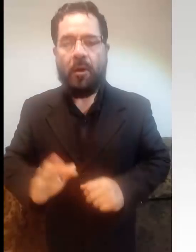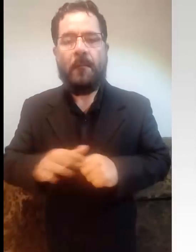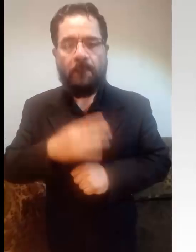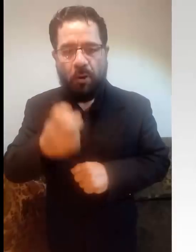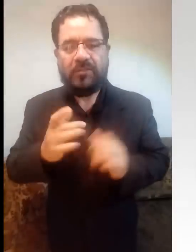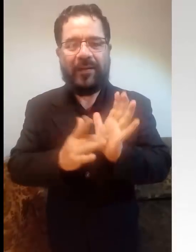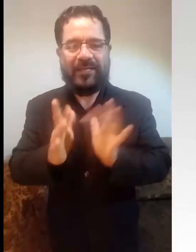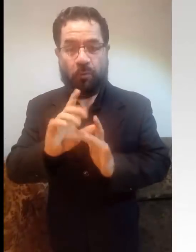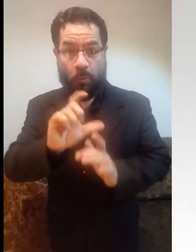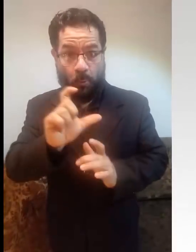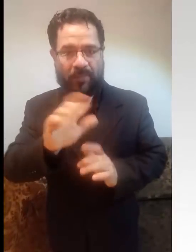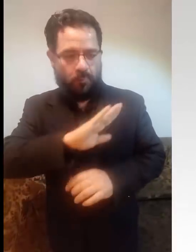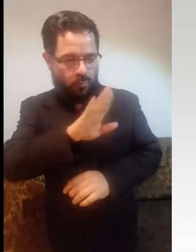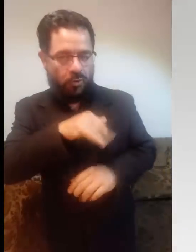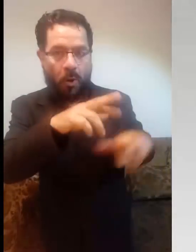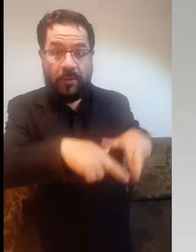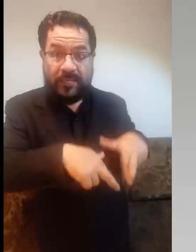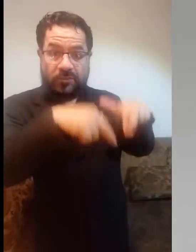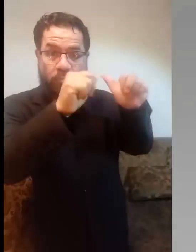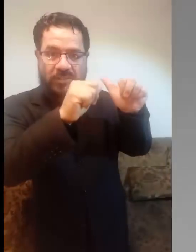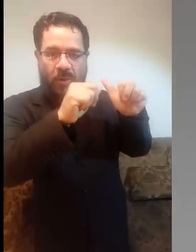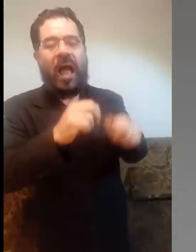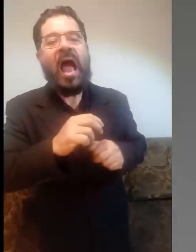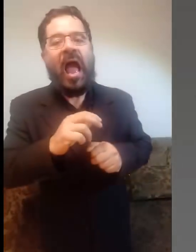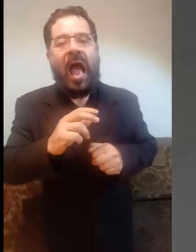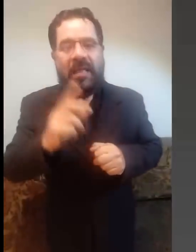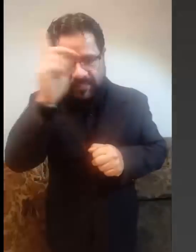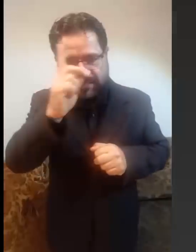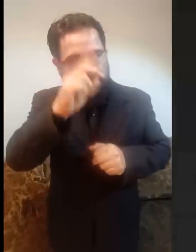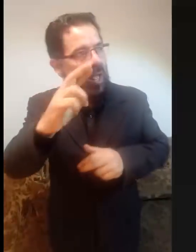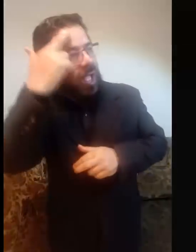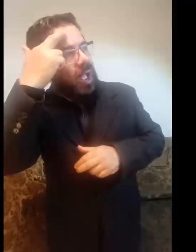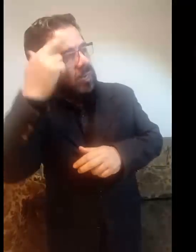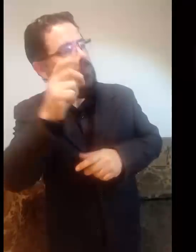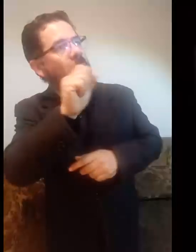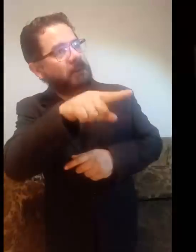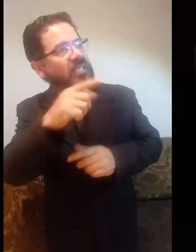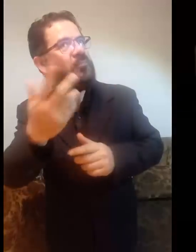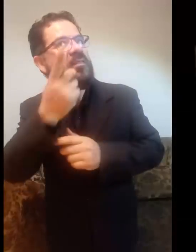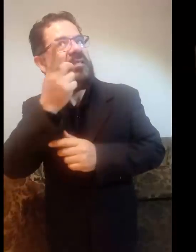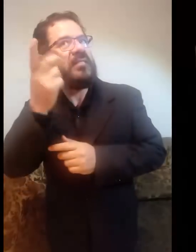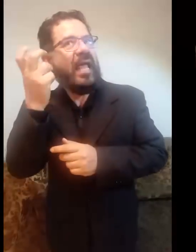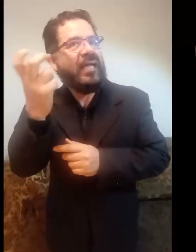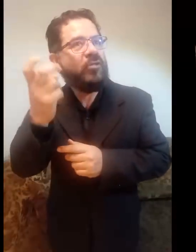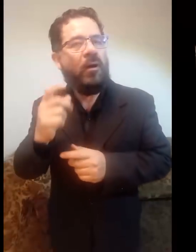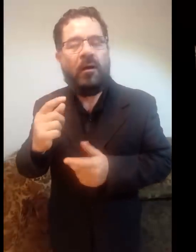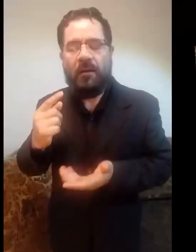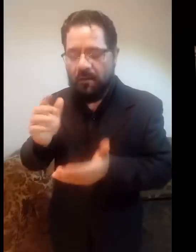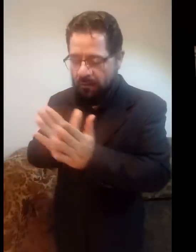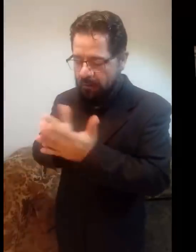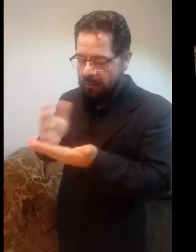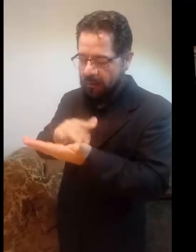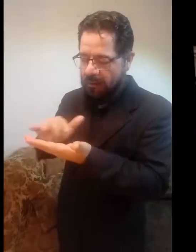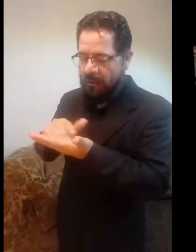Por eso cuando resucitó Jesús de entre los muertos, se acordaron sus discípulos de que había dicho aquello, y